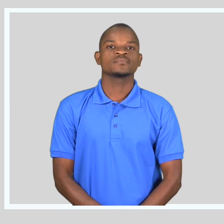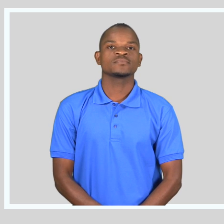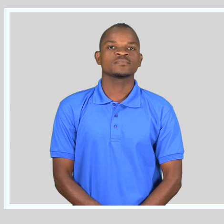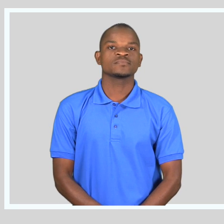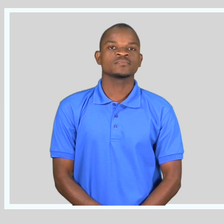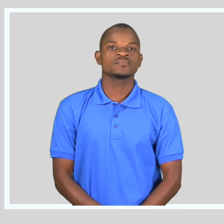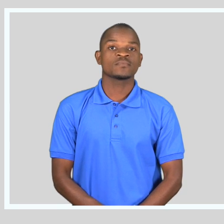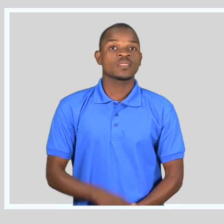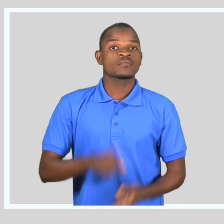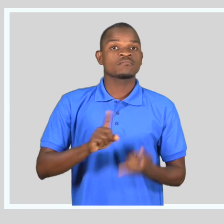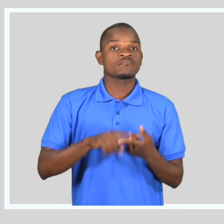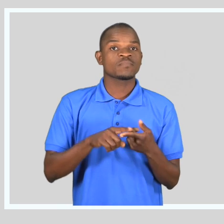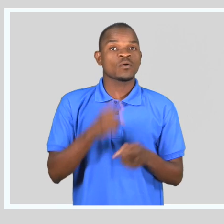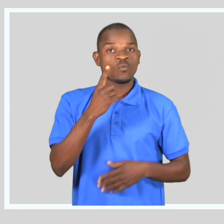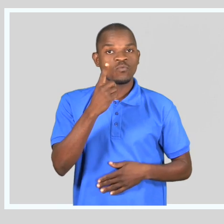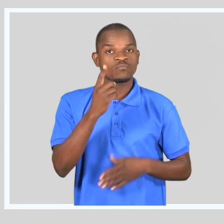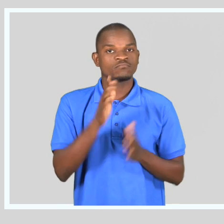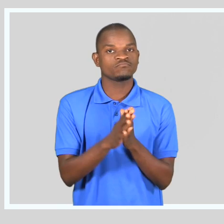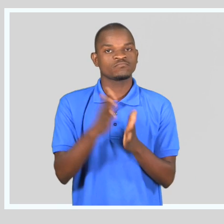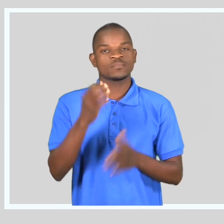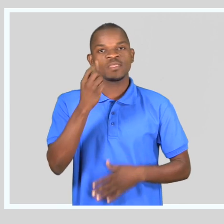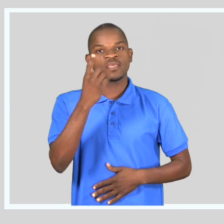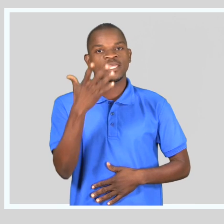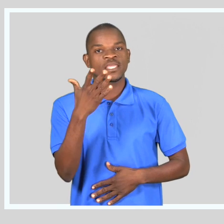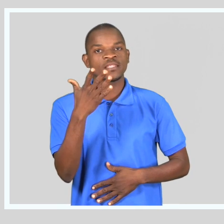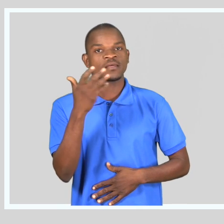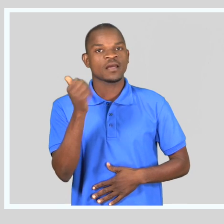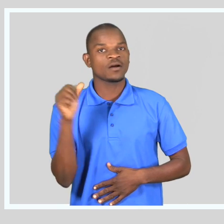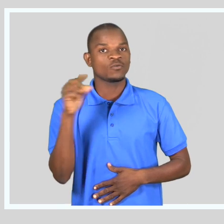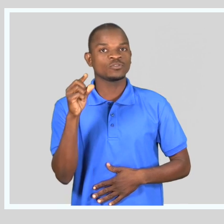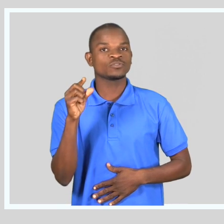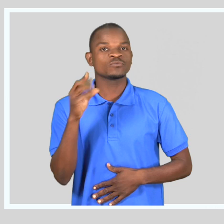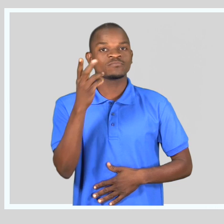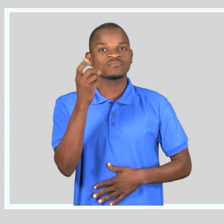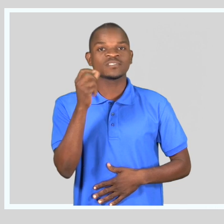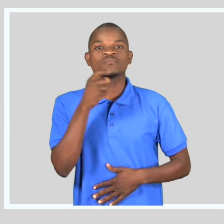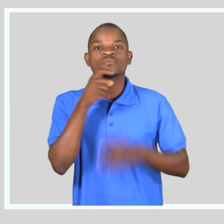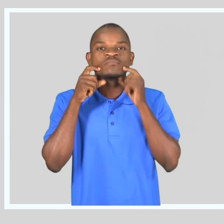De 1 a 15 de Agosto, vamos todos contar Moçambique.